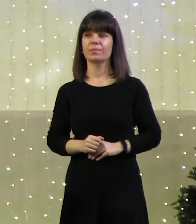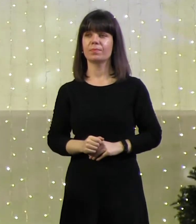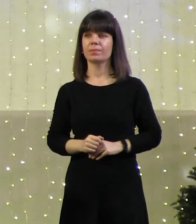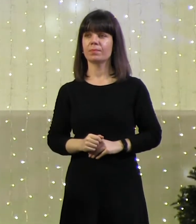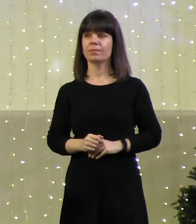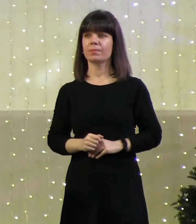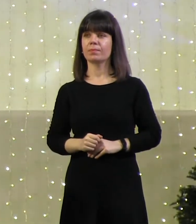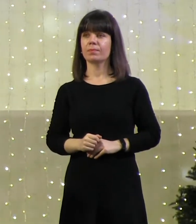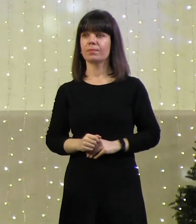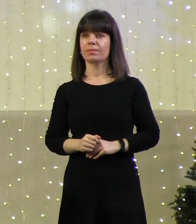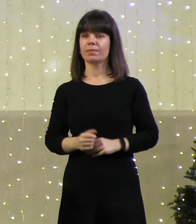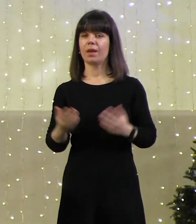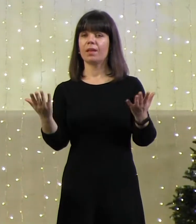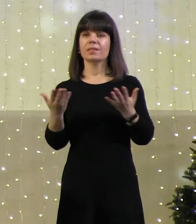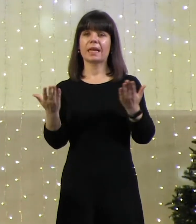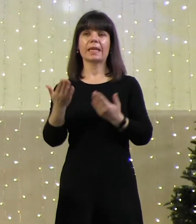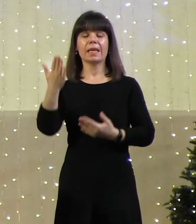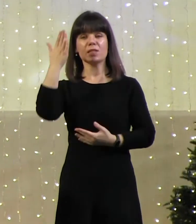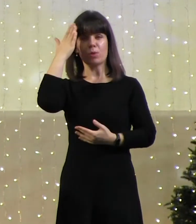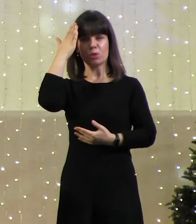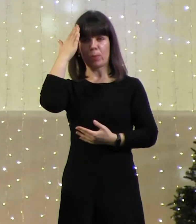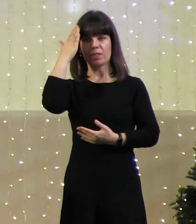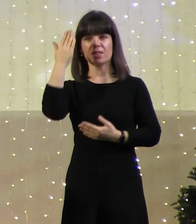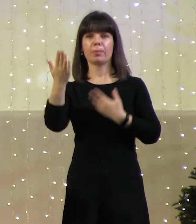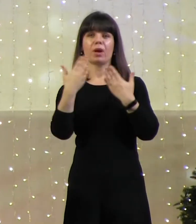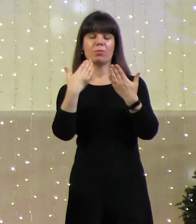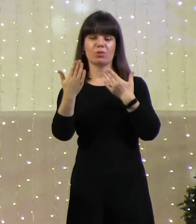С какими способностями коммуникации?